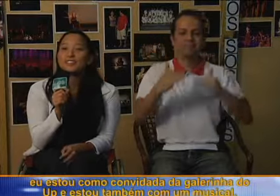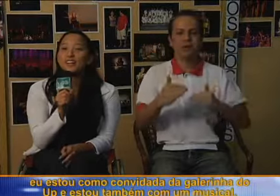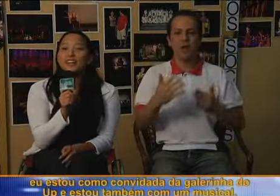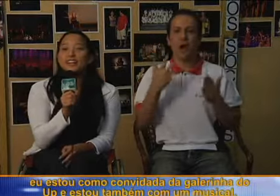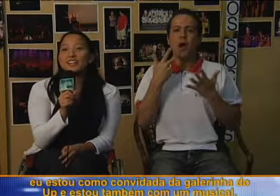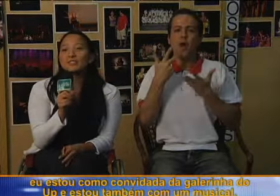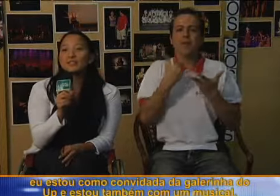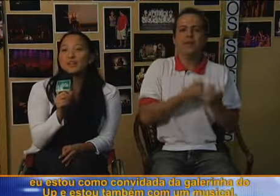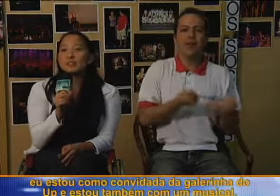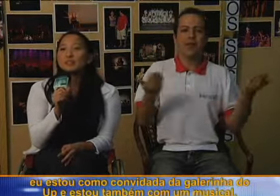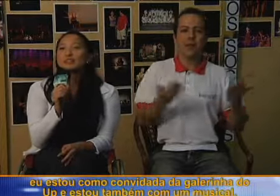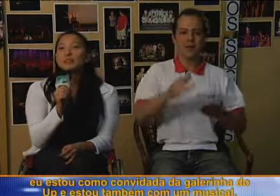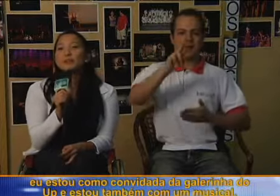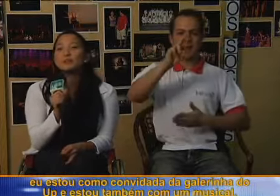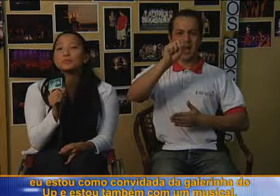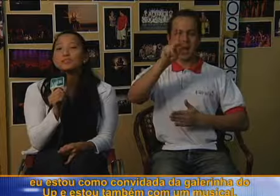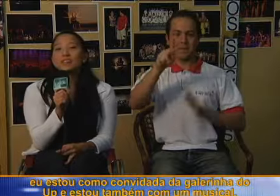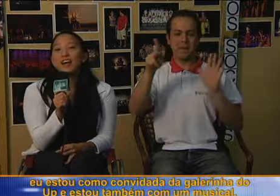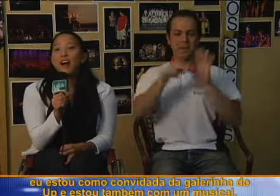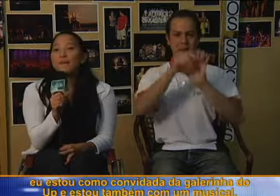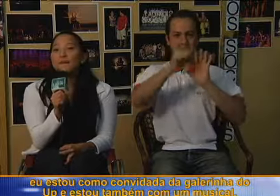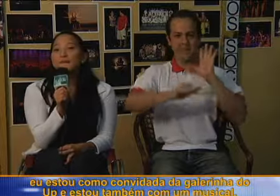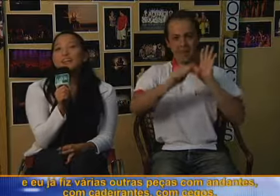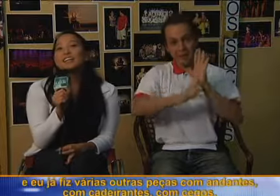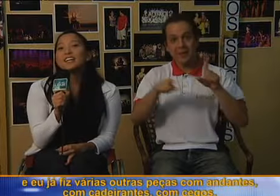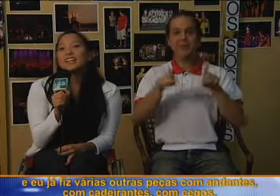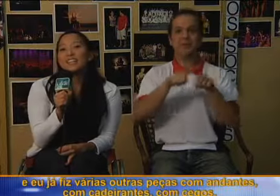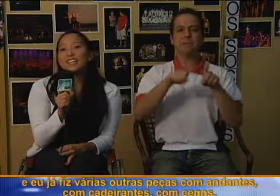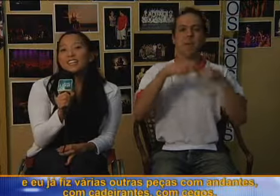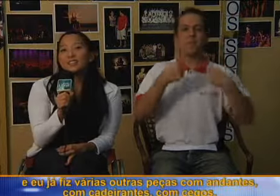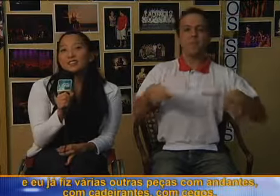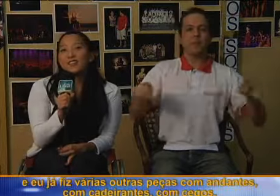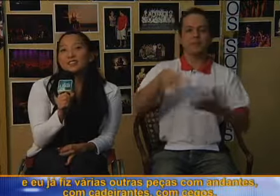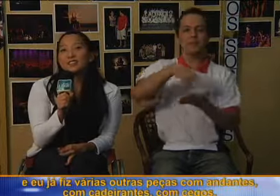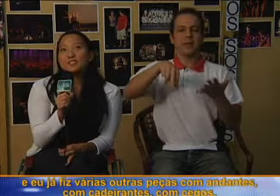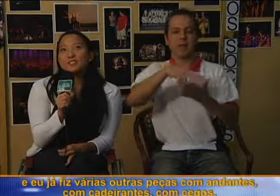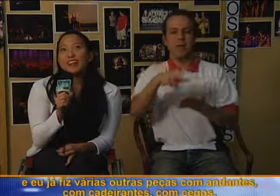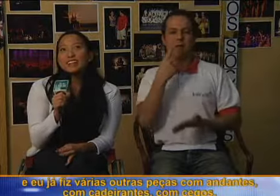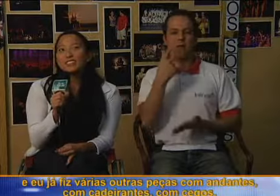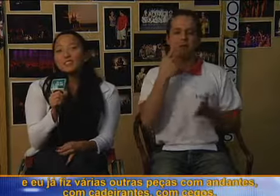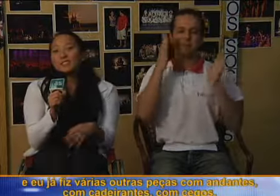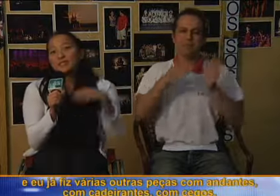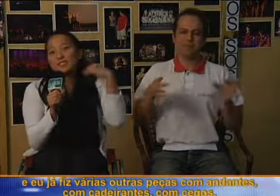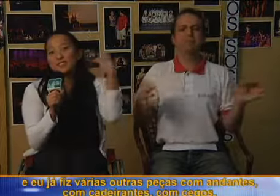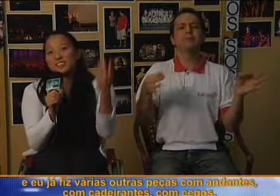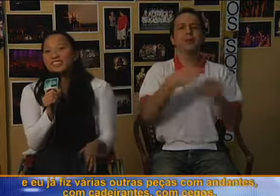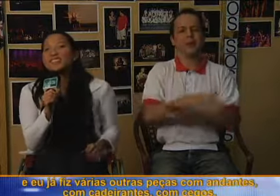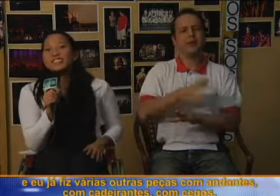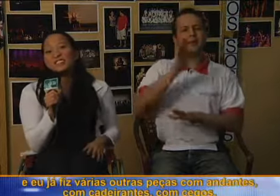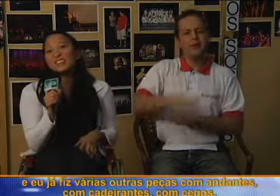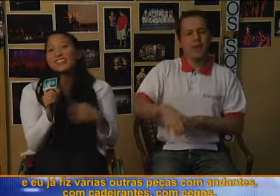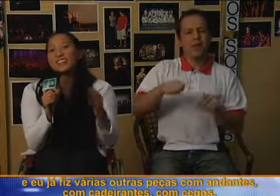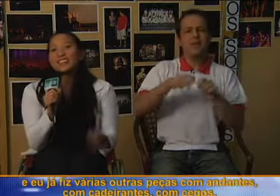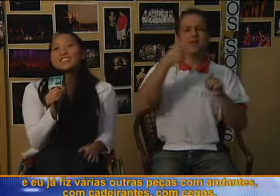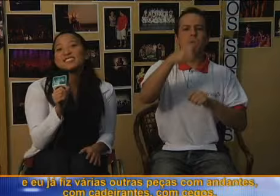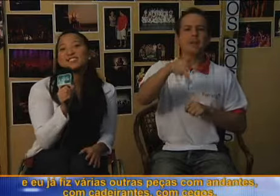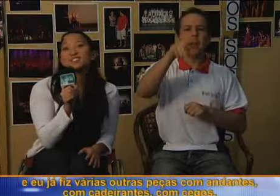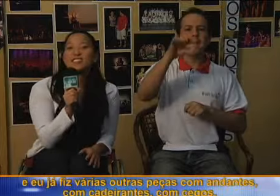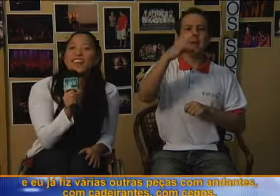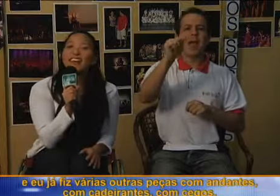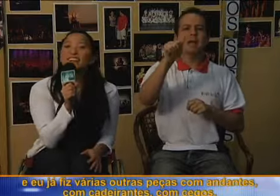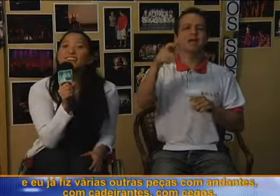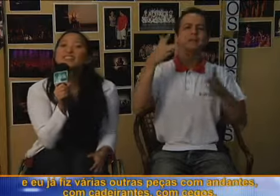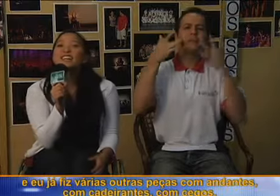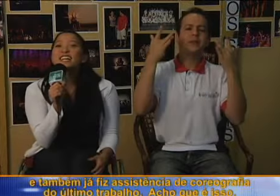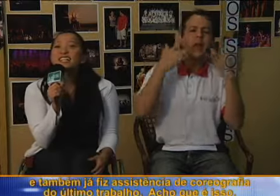convidada da galerinha do UP, estou também com musical. E eu já fiz várias outras peças com andantes, com cadeirantes,